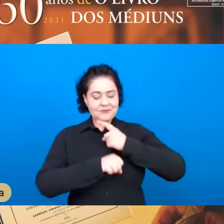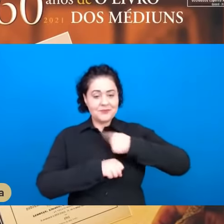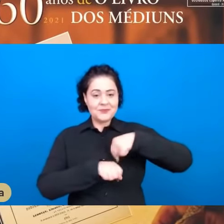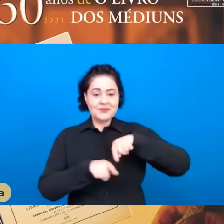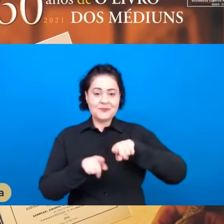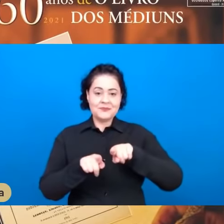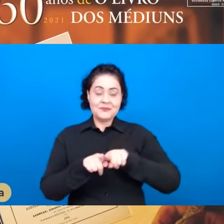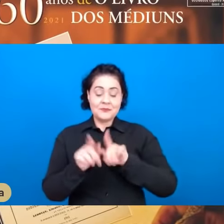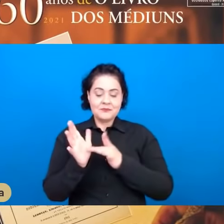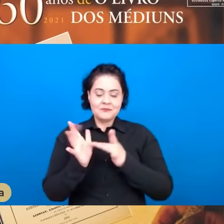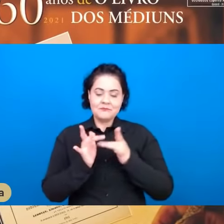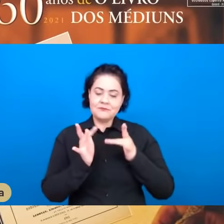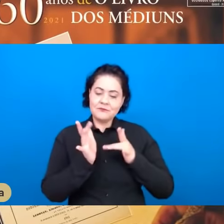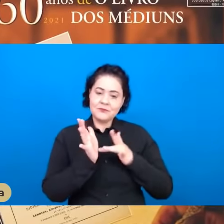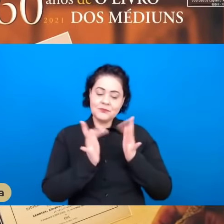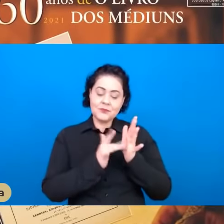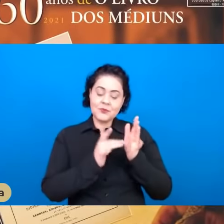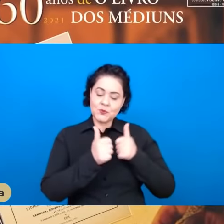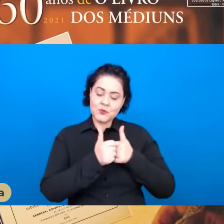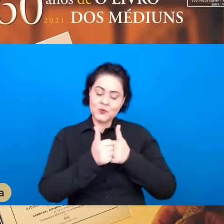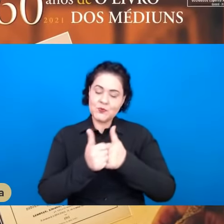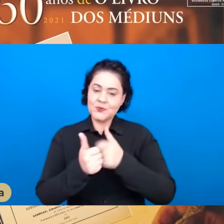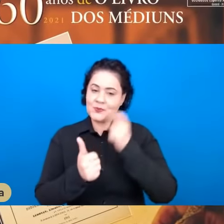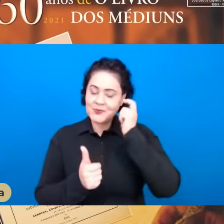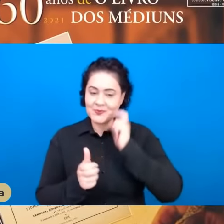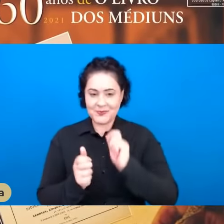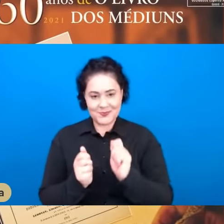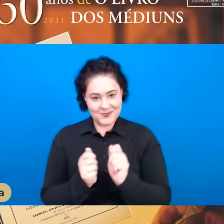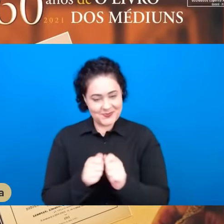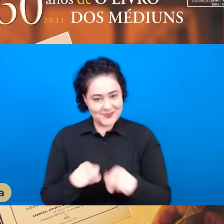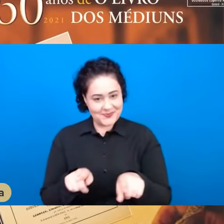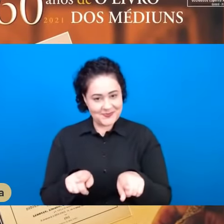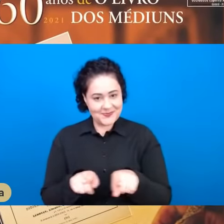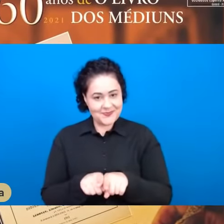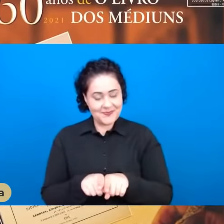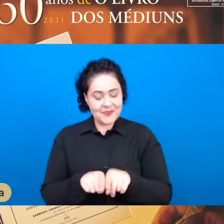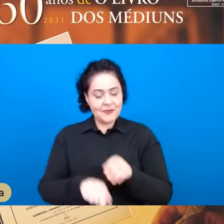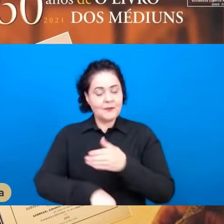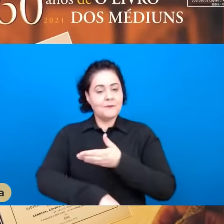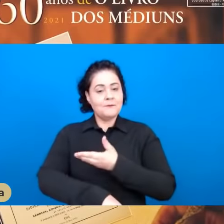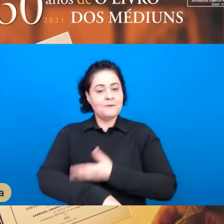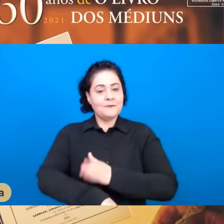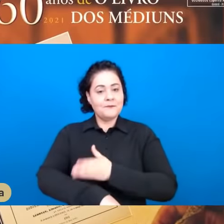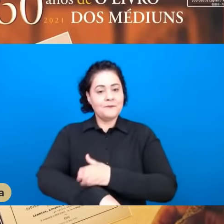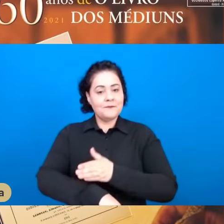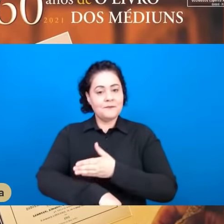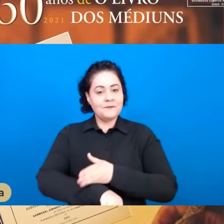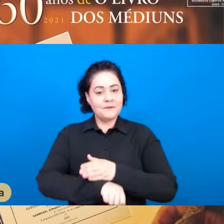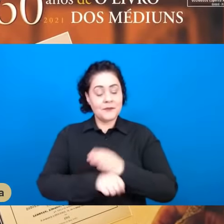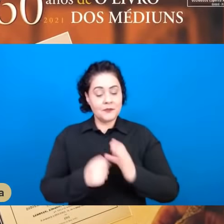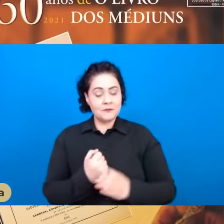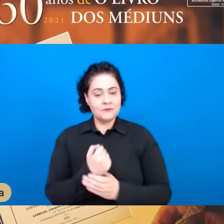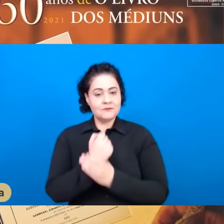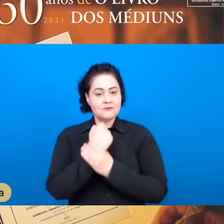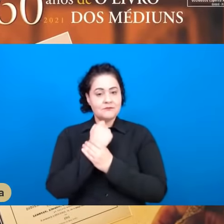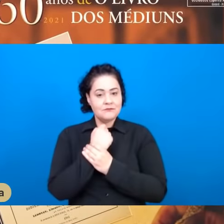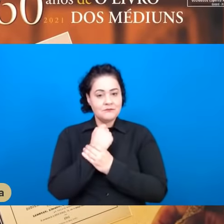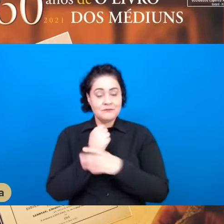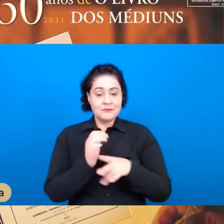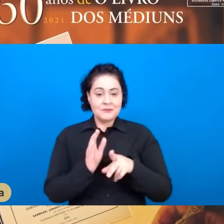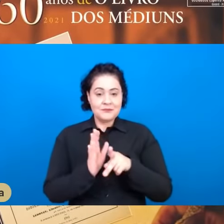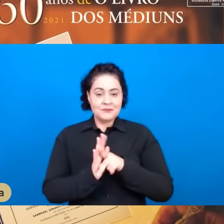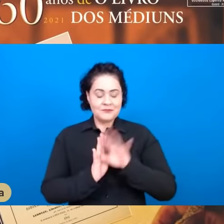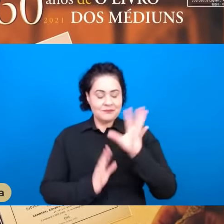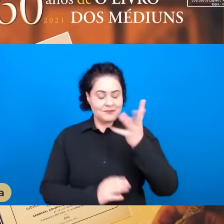Jesus nos conduza, Kardec também, no exercício seguro e luminoso da